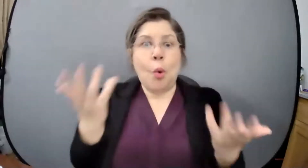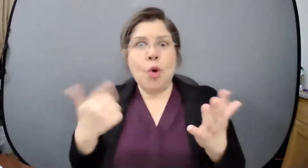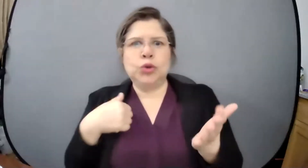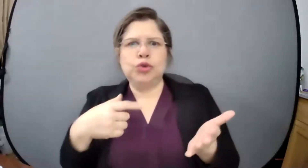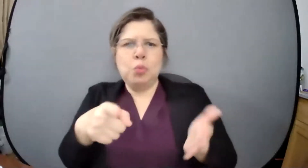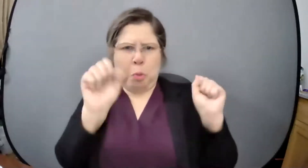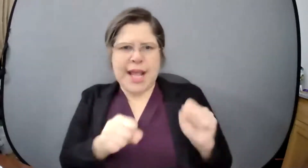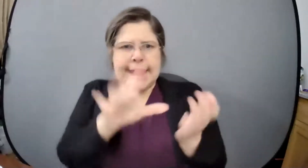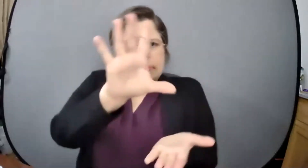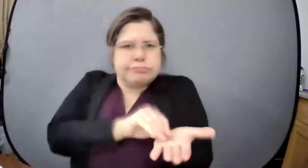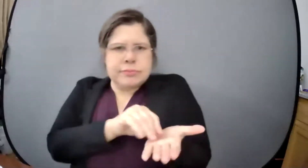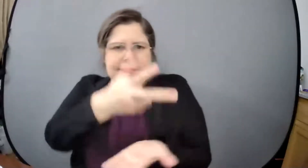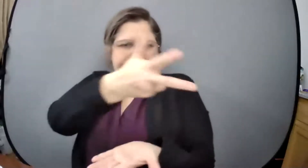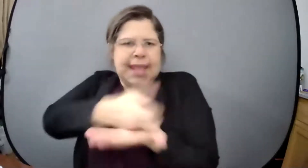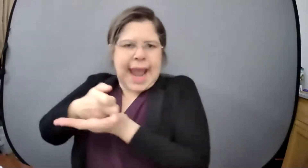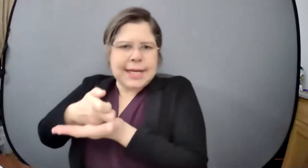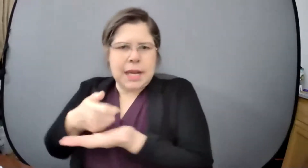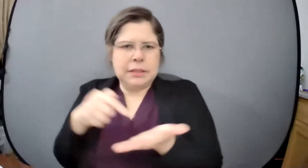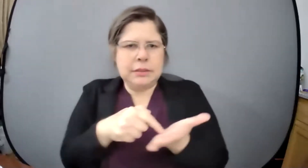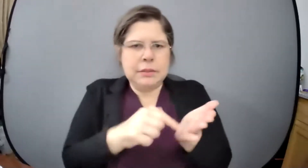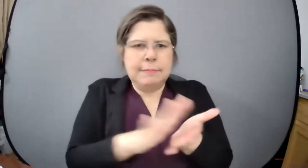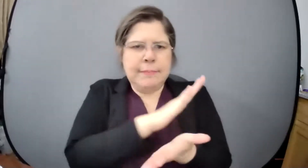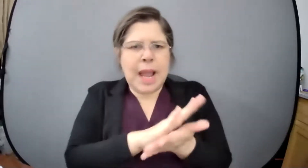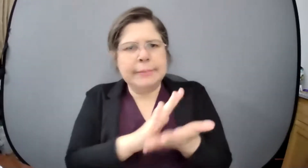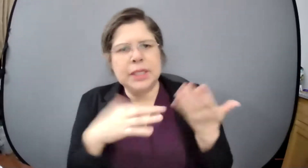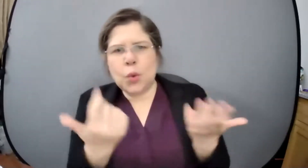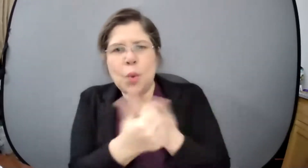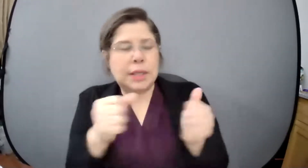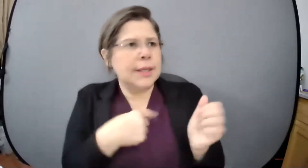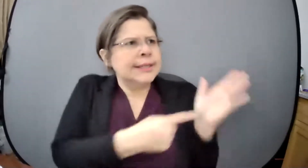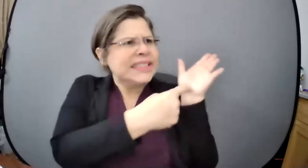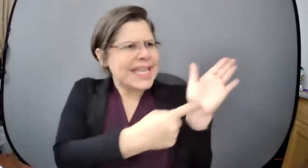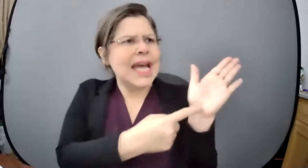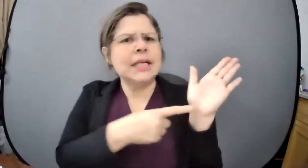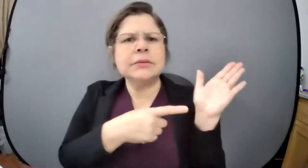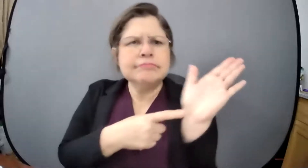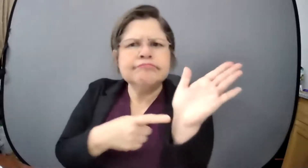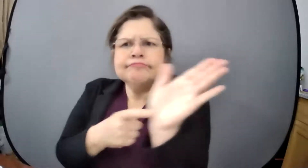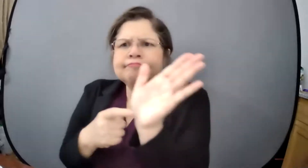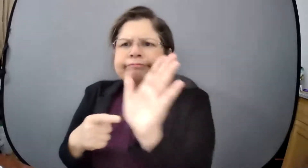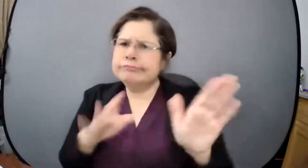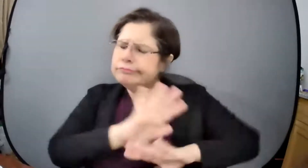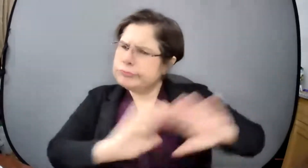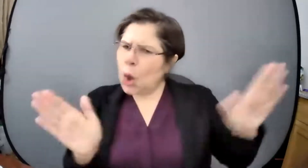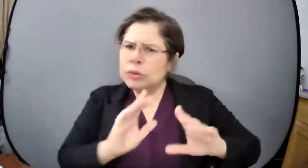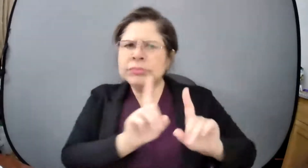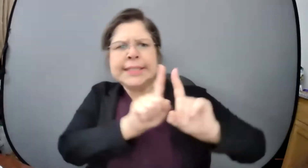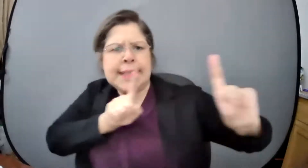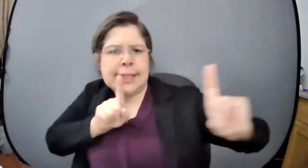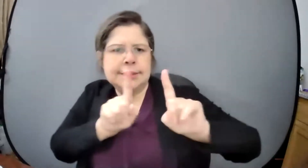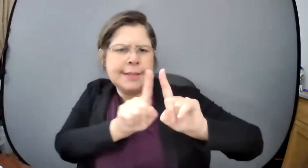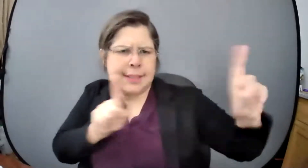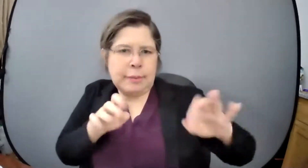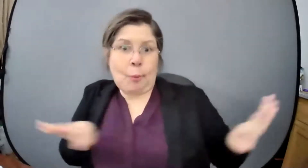conectar con las personas que queremos con nuestras familias con nuestras amistades con nuestras comunidades y